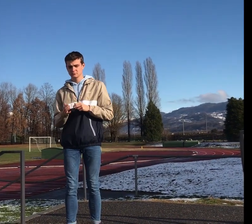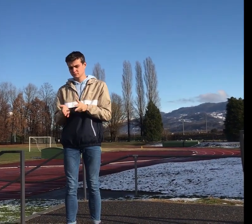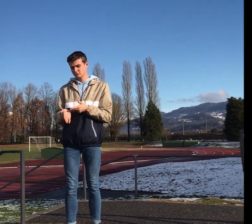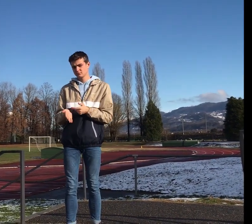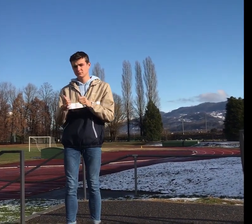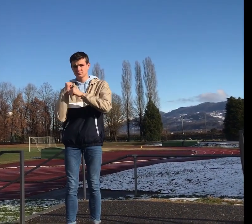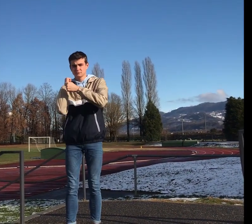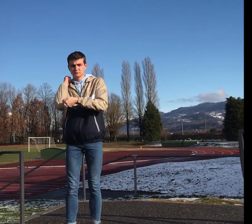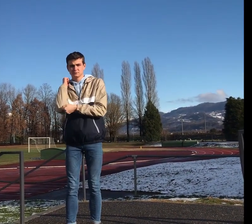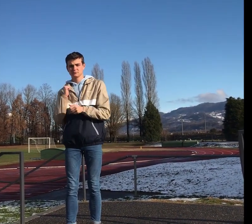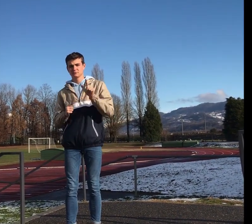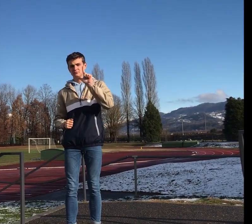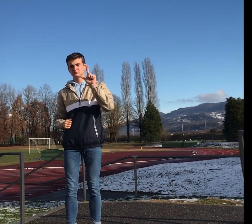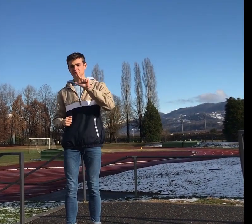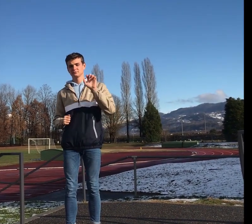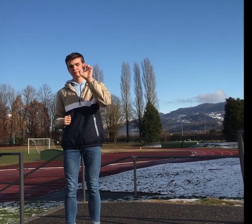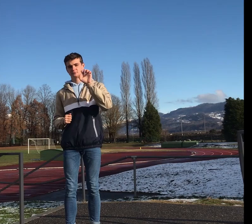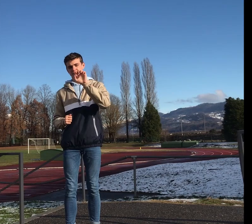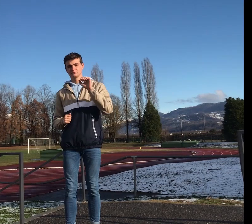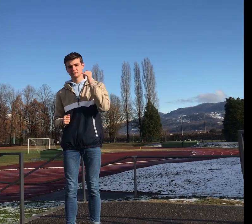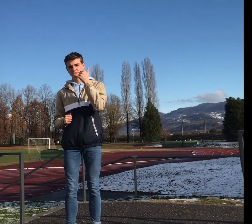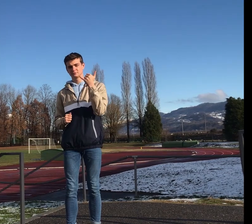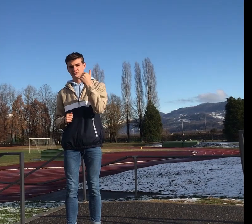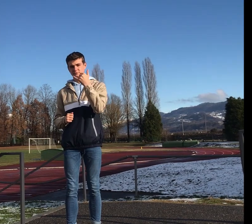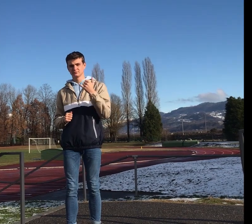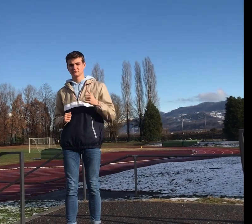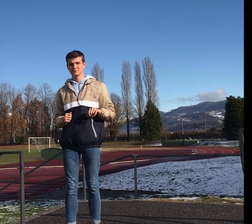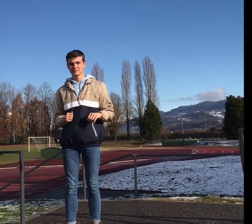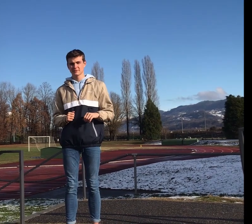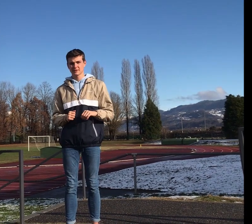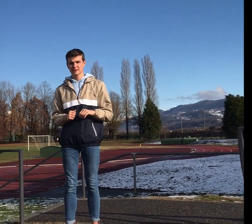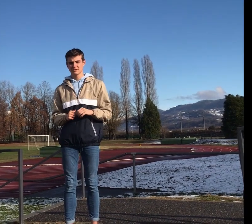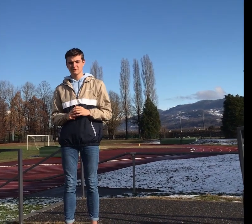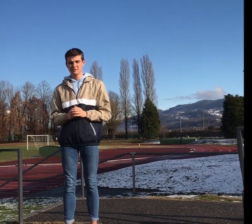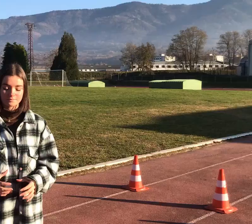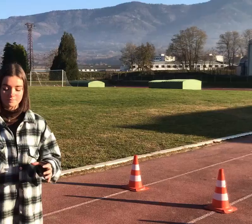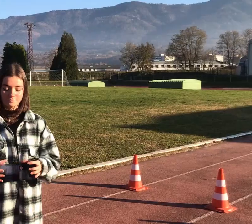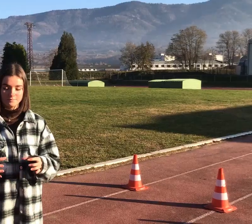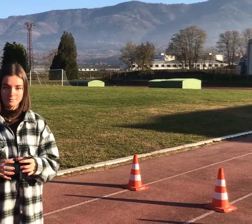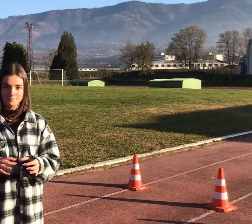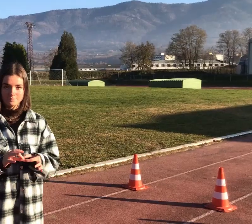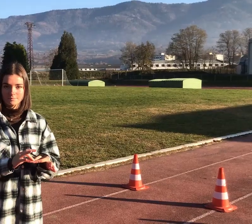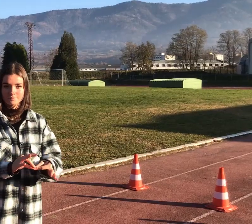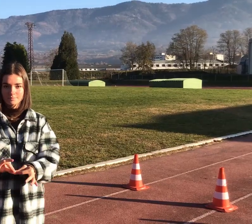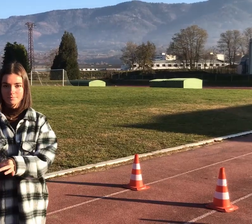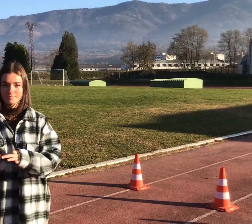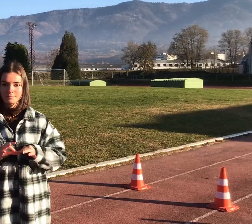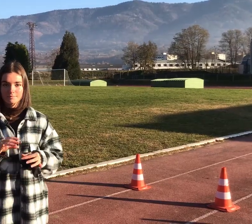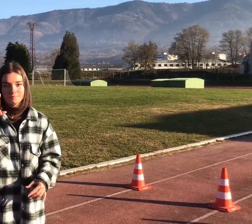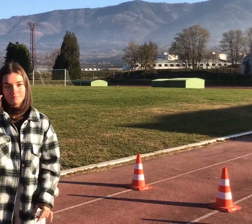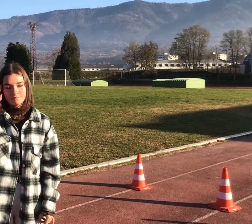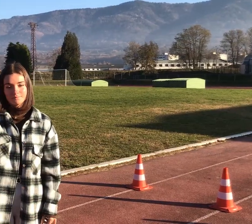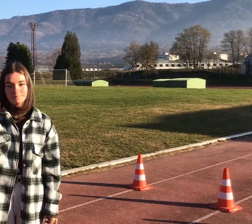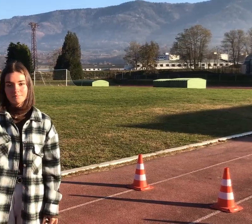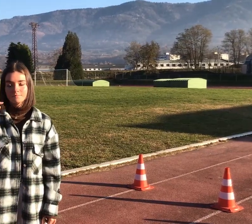par semaine, le lundi, le mercredi et le jeudi. C'est un groupe soudé, honnête.